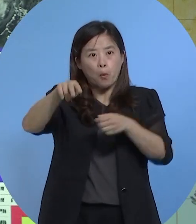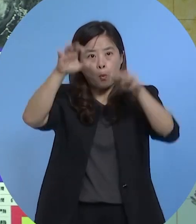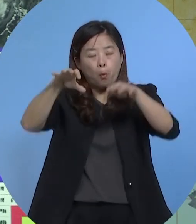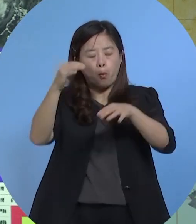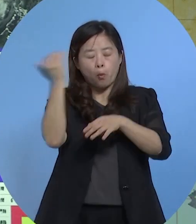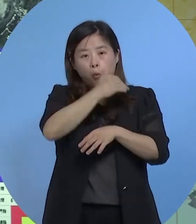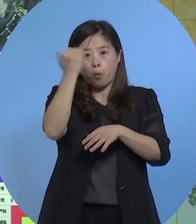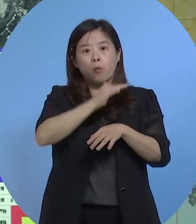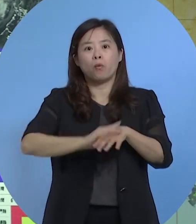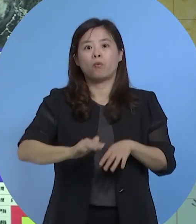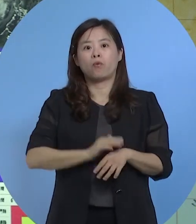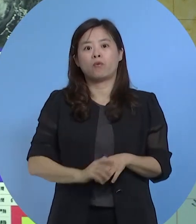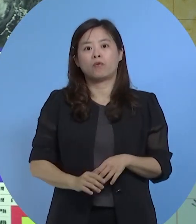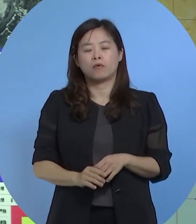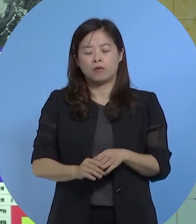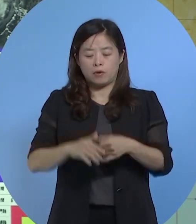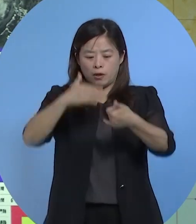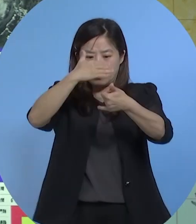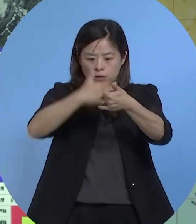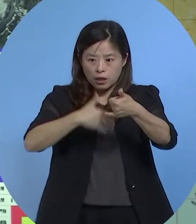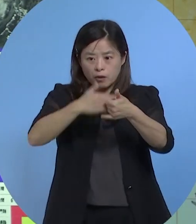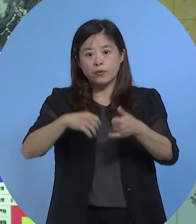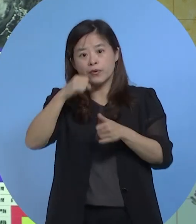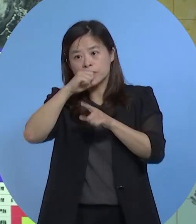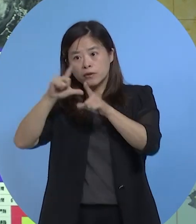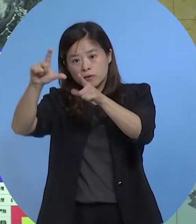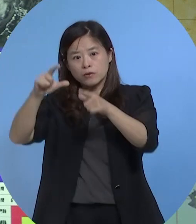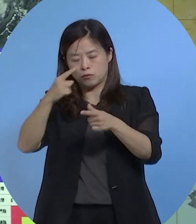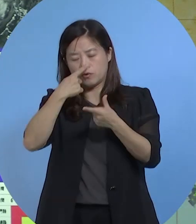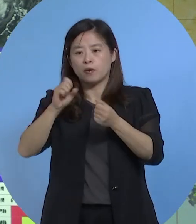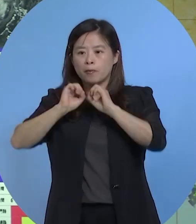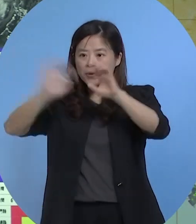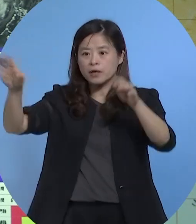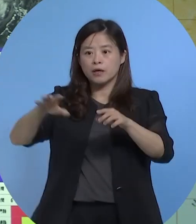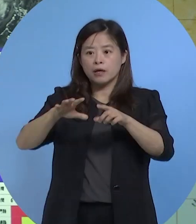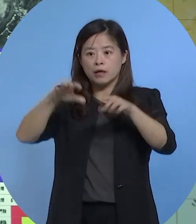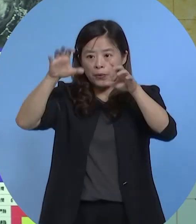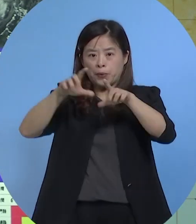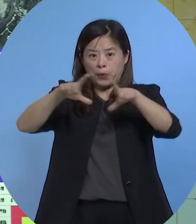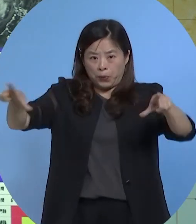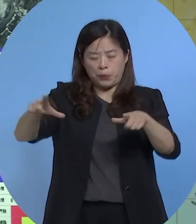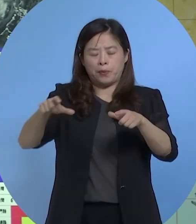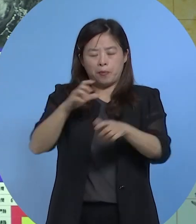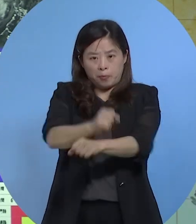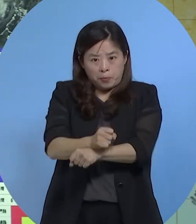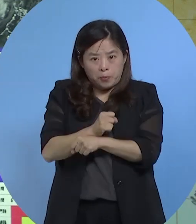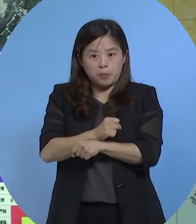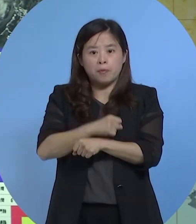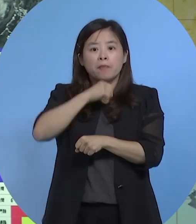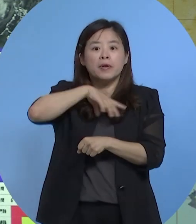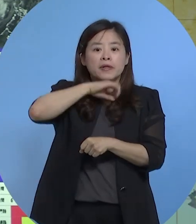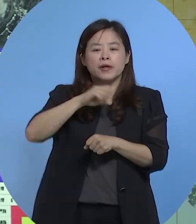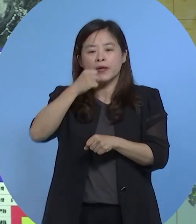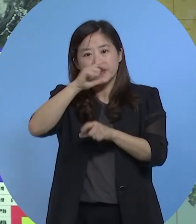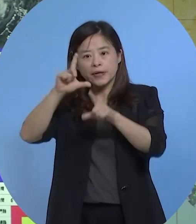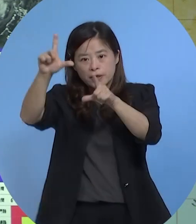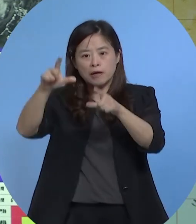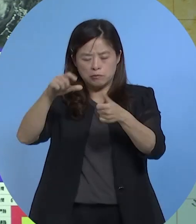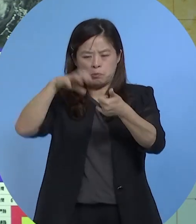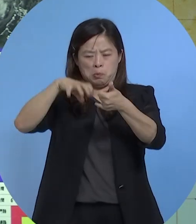生的可能性那针对南部跟台东地区我们也发布了大雨特报在屏东县跟台东县还是持续有豪雨特